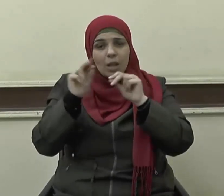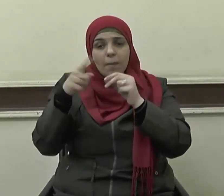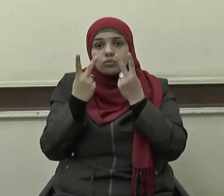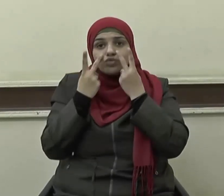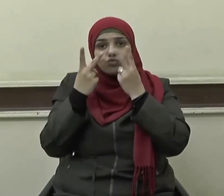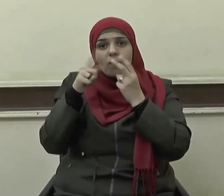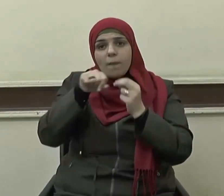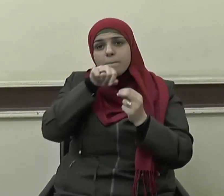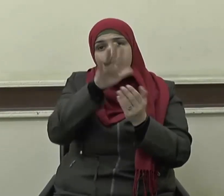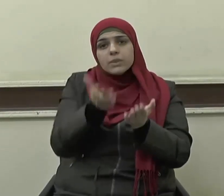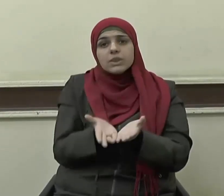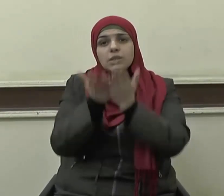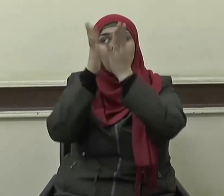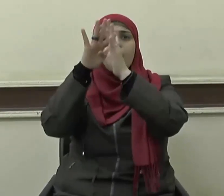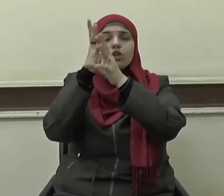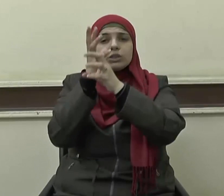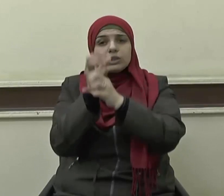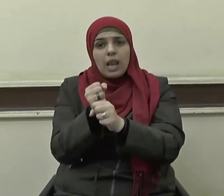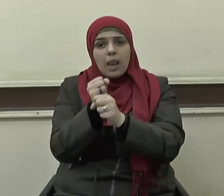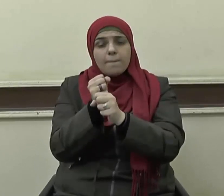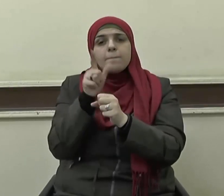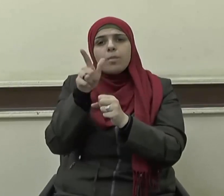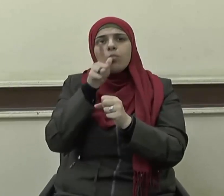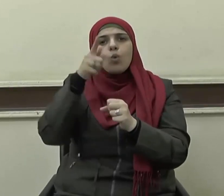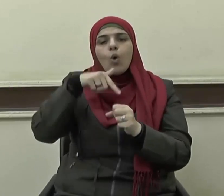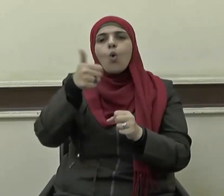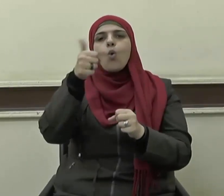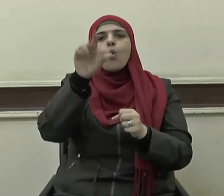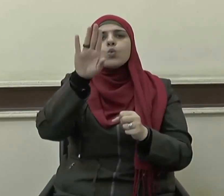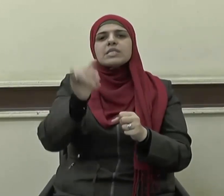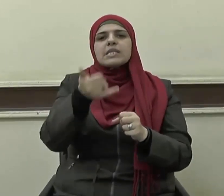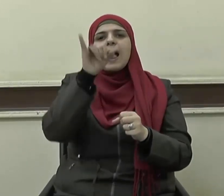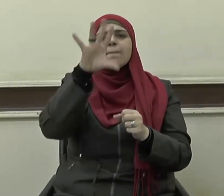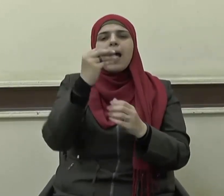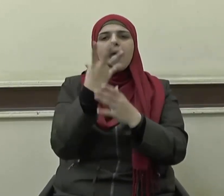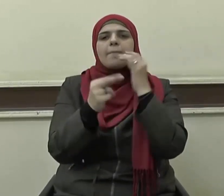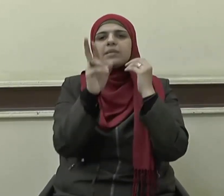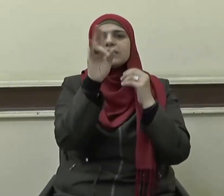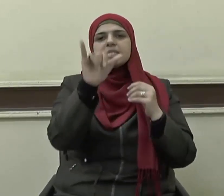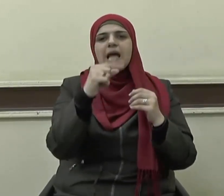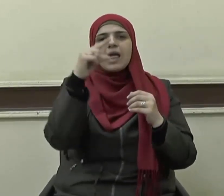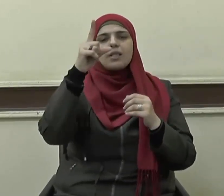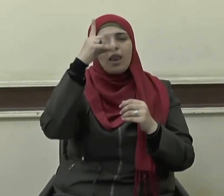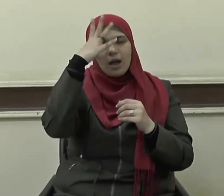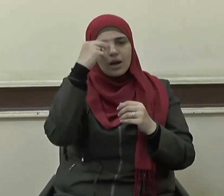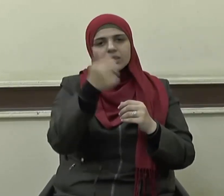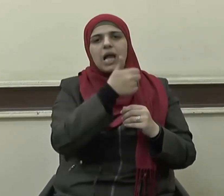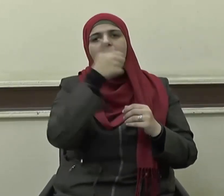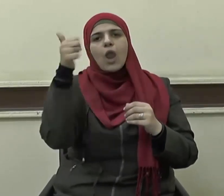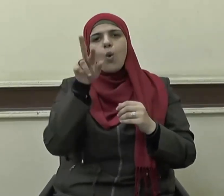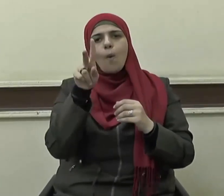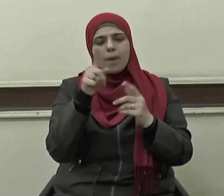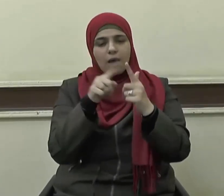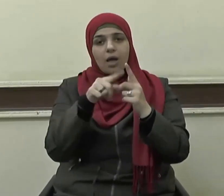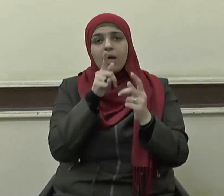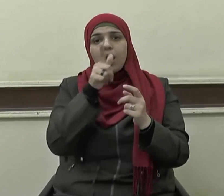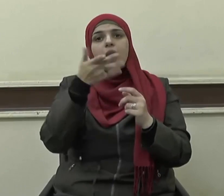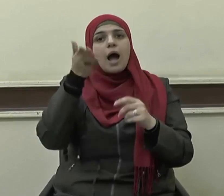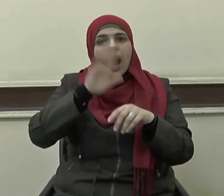صلى الله عليه وسلم أسامة ابن زيد رضي الله تعالى عنهما على جيش